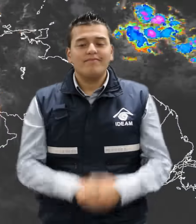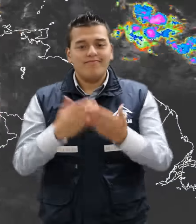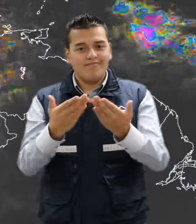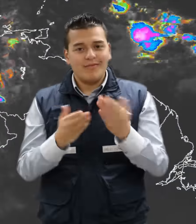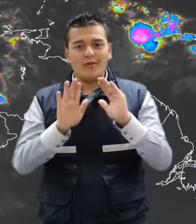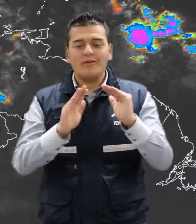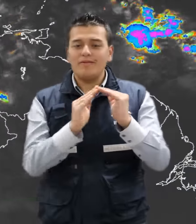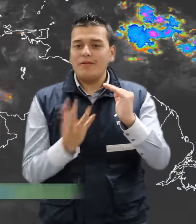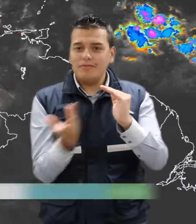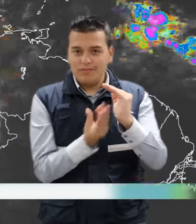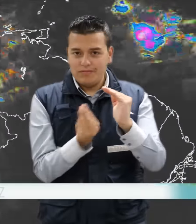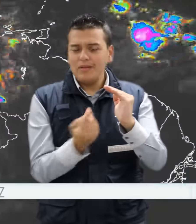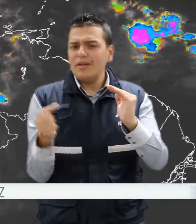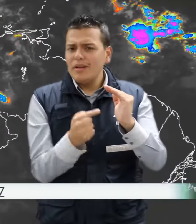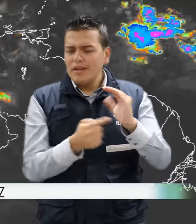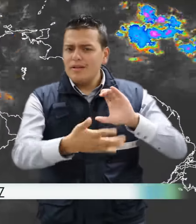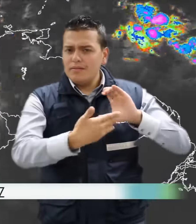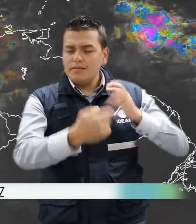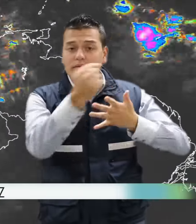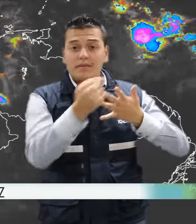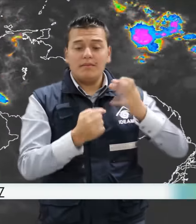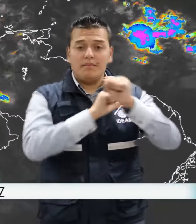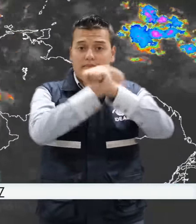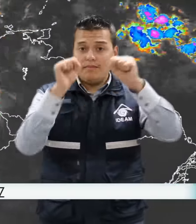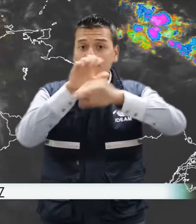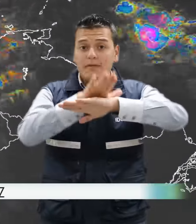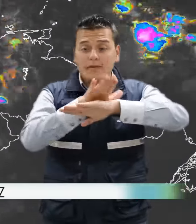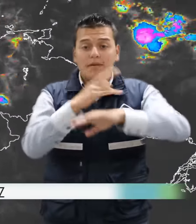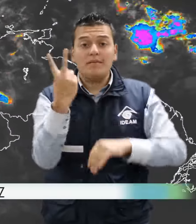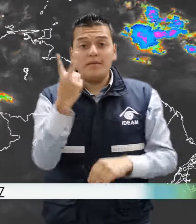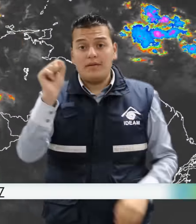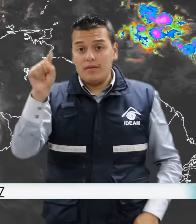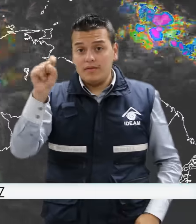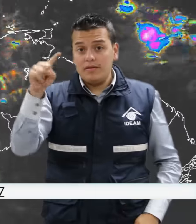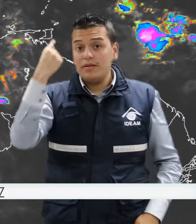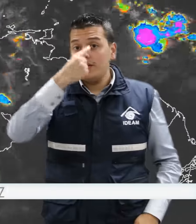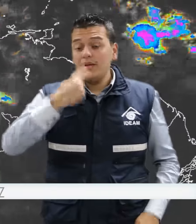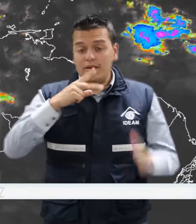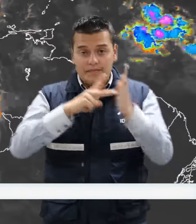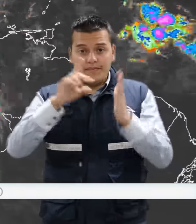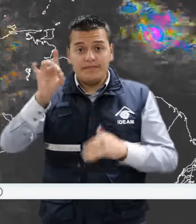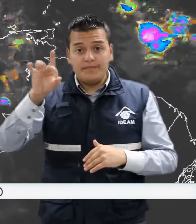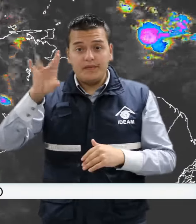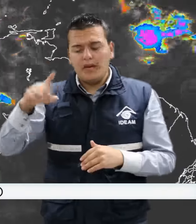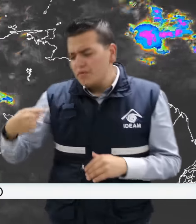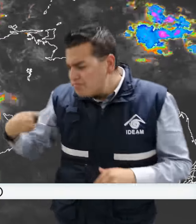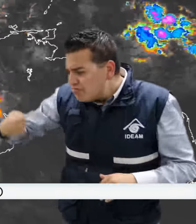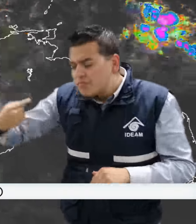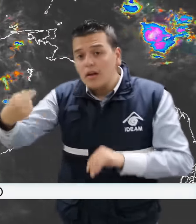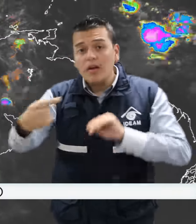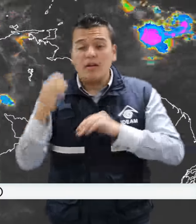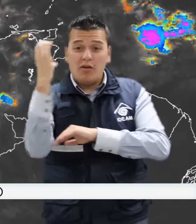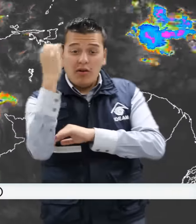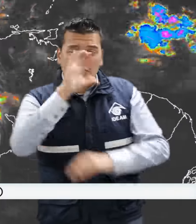Bienvenidos al pronóstico del estado del tiempo para la mañana y la tarde del día viernes 11 de septiembre del 2015. Durante las últimas horas en